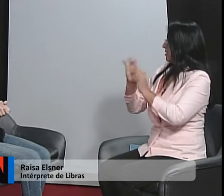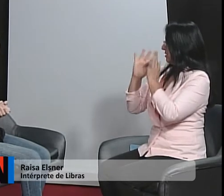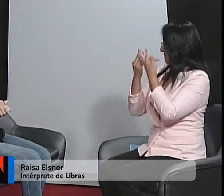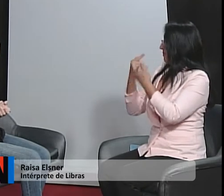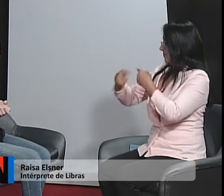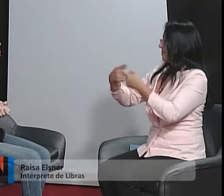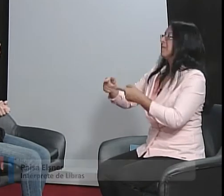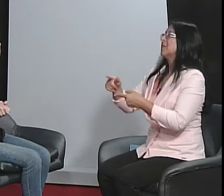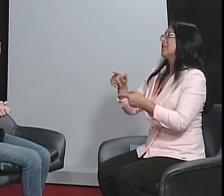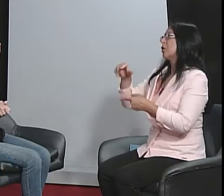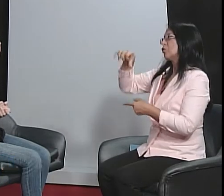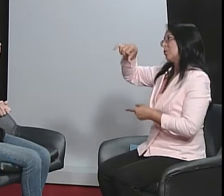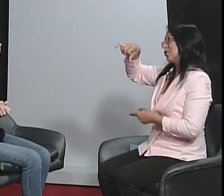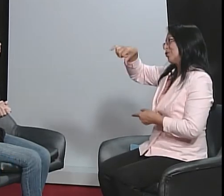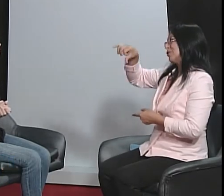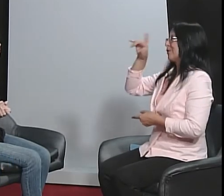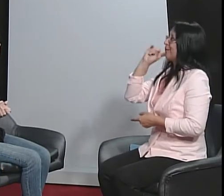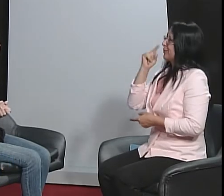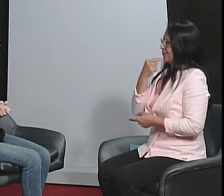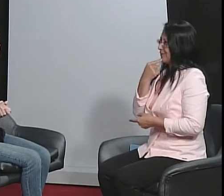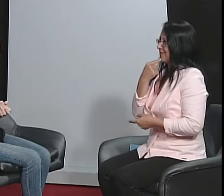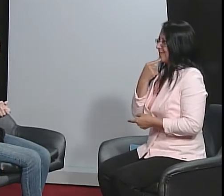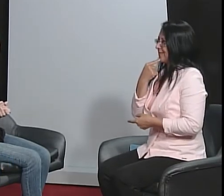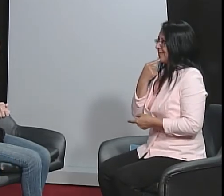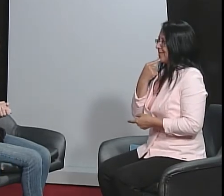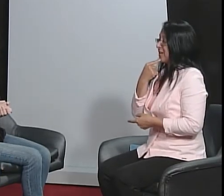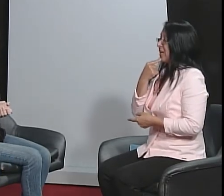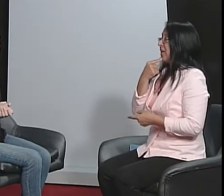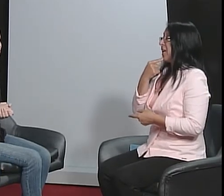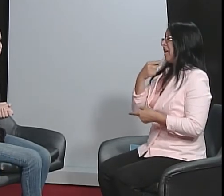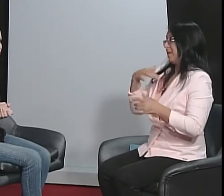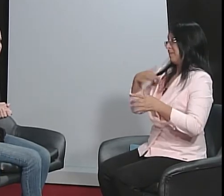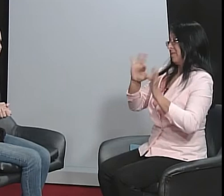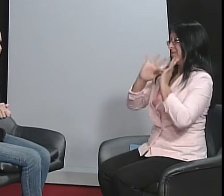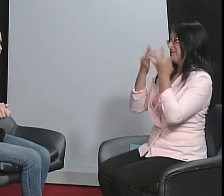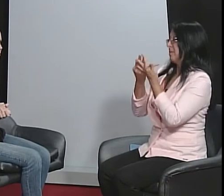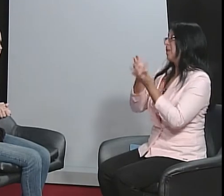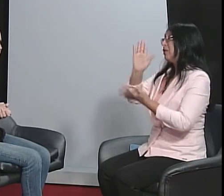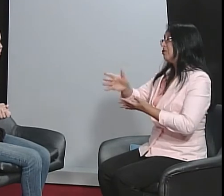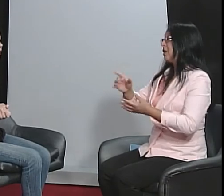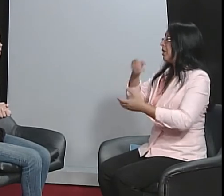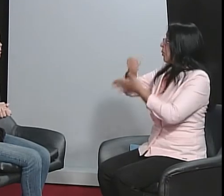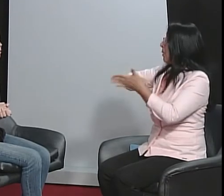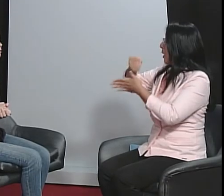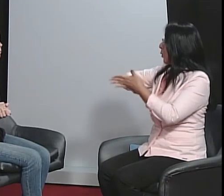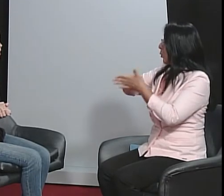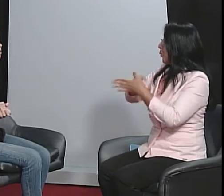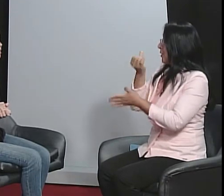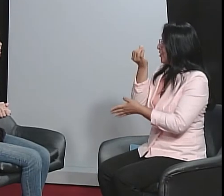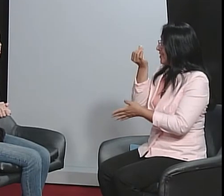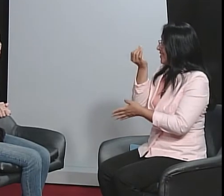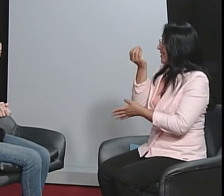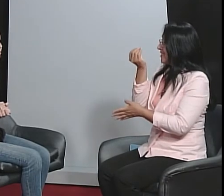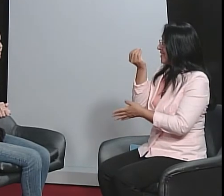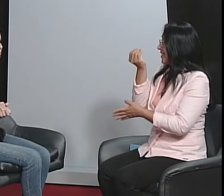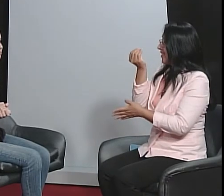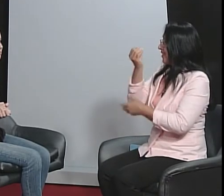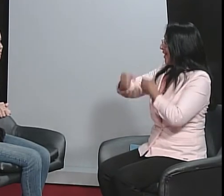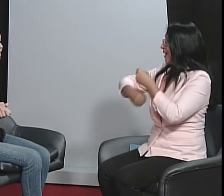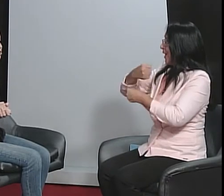parentes, né, são nove surdos, no total, na família. Então, a minha família já tem uma luta de